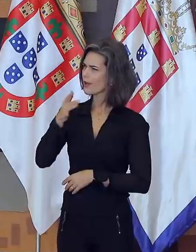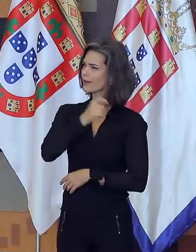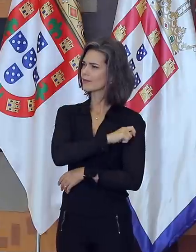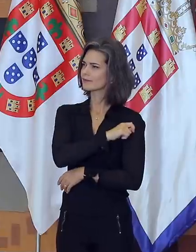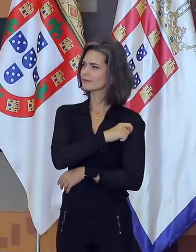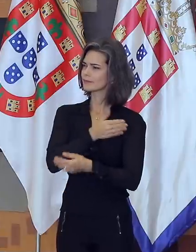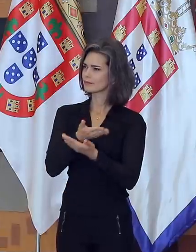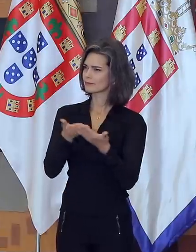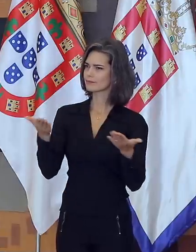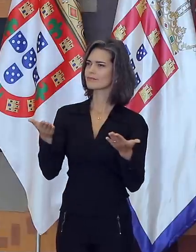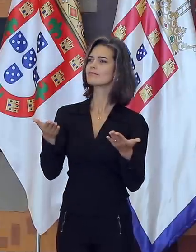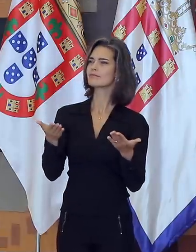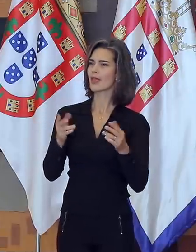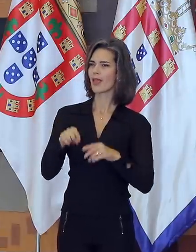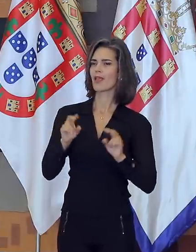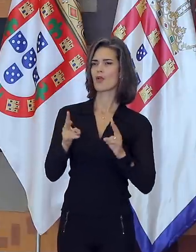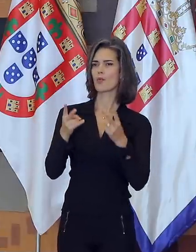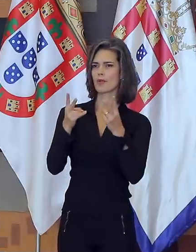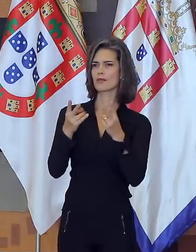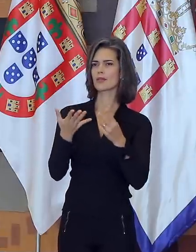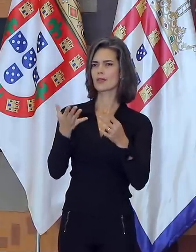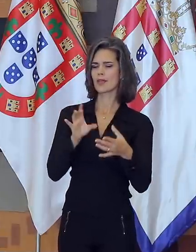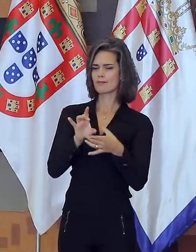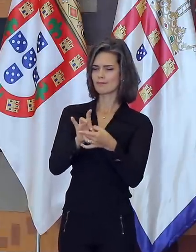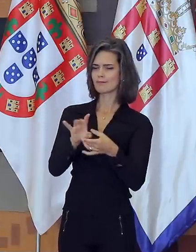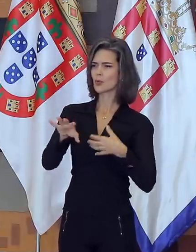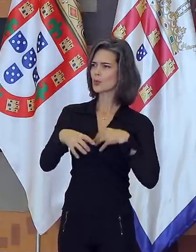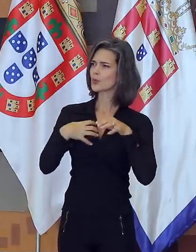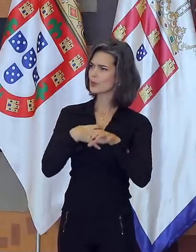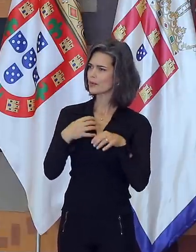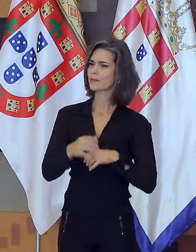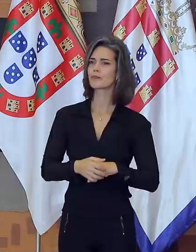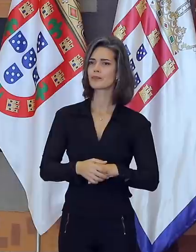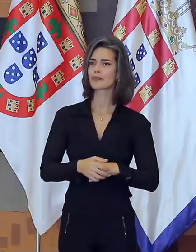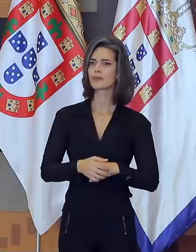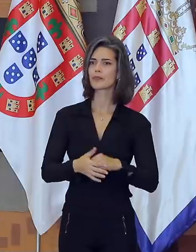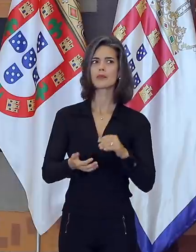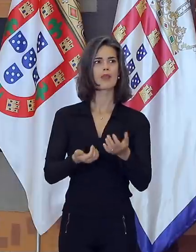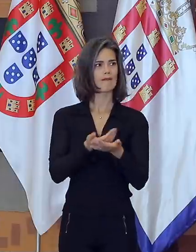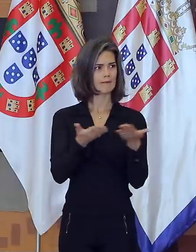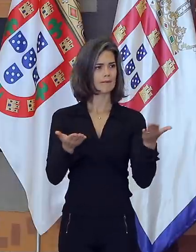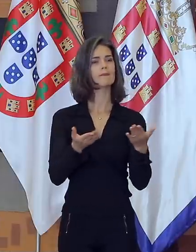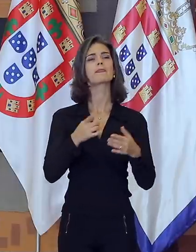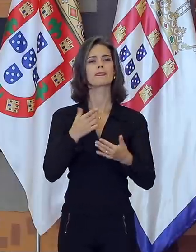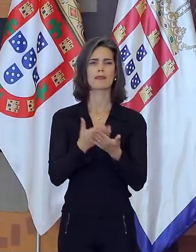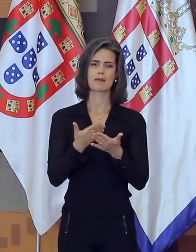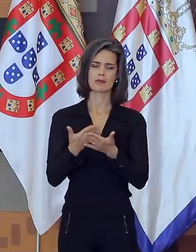vocês, quero igualmente me associar. Muitos aqui passamos pelo Instituto Rio Branco.